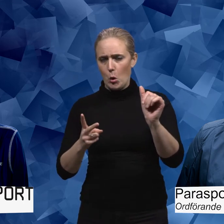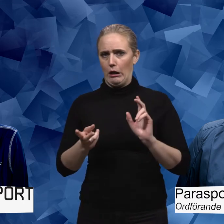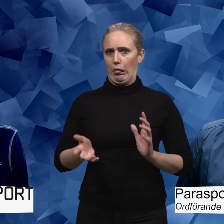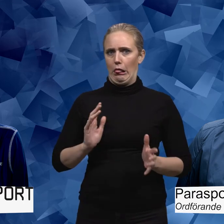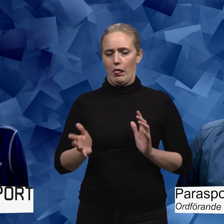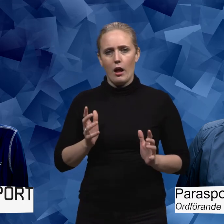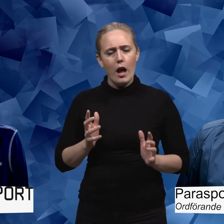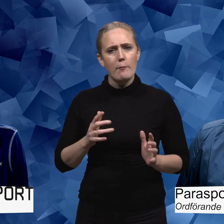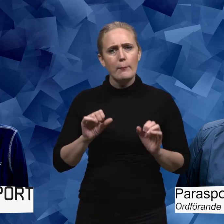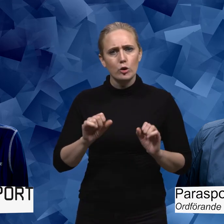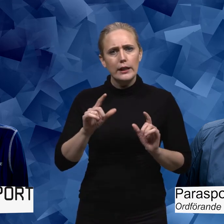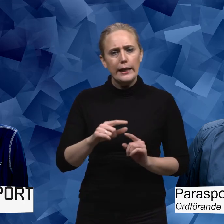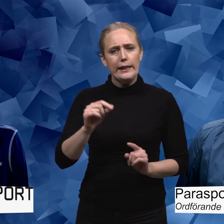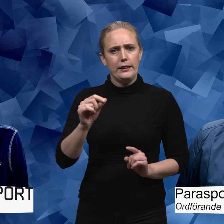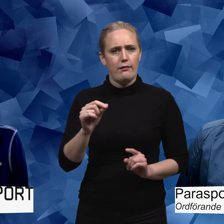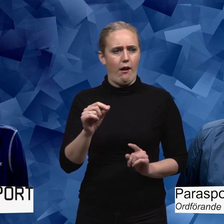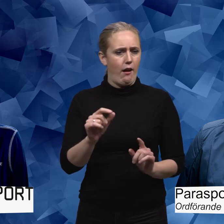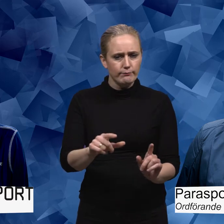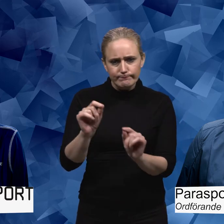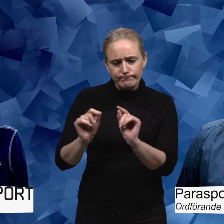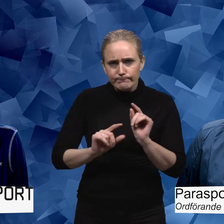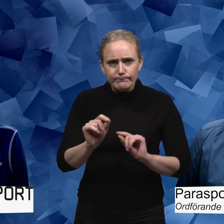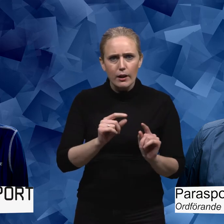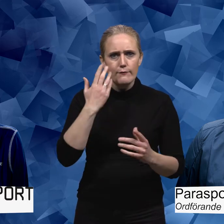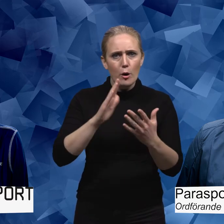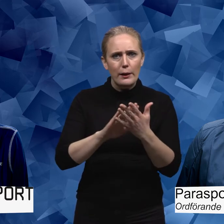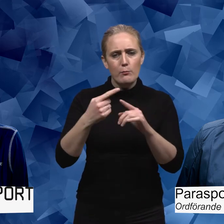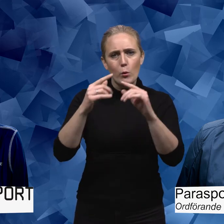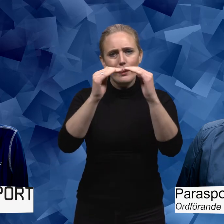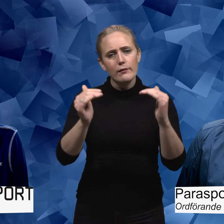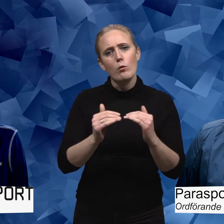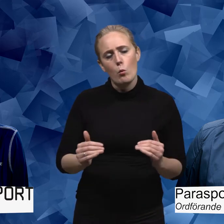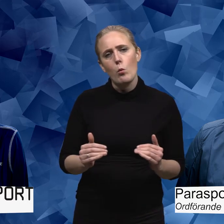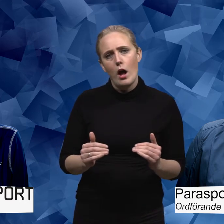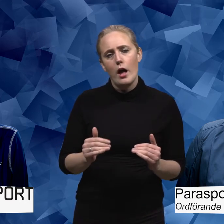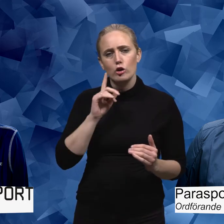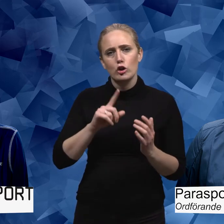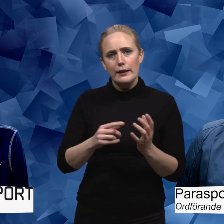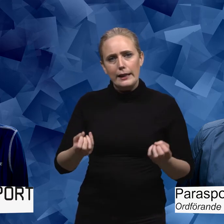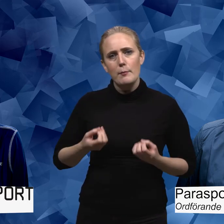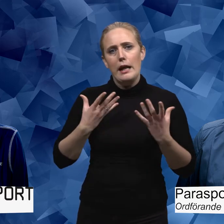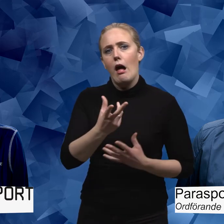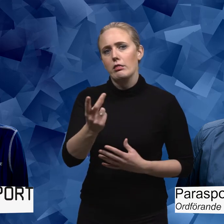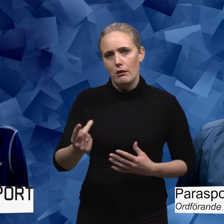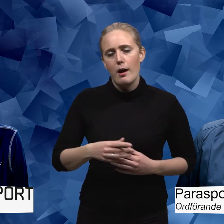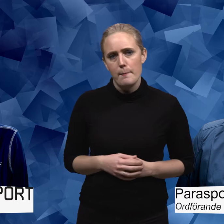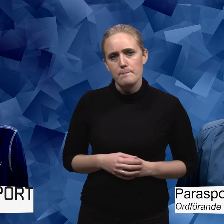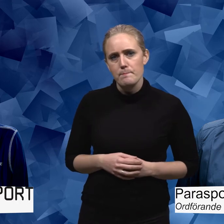osäkerhet. Så jag tror att hitta de här förebilderna på olika nivåer kan inspirera